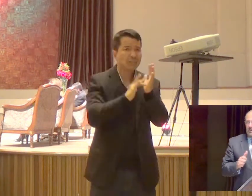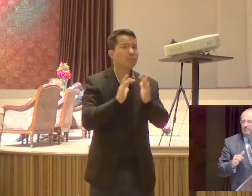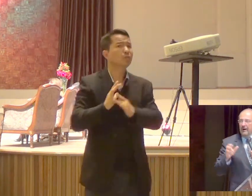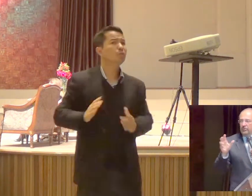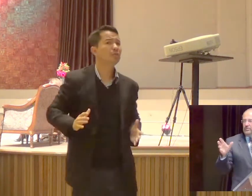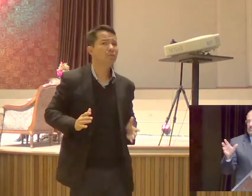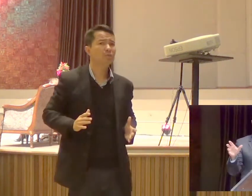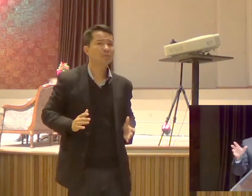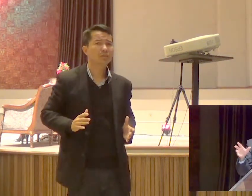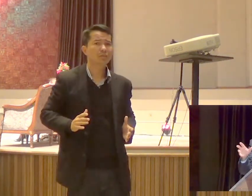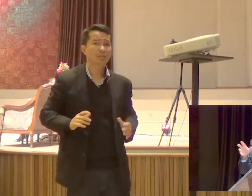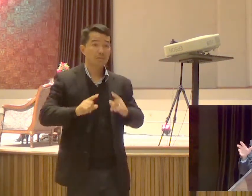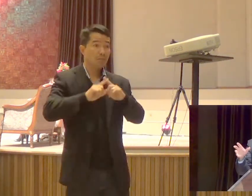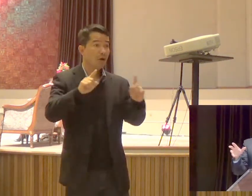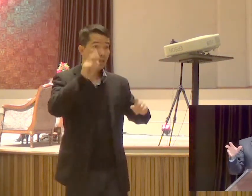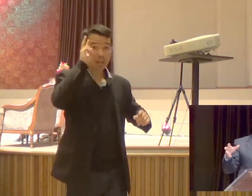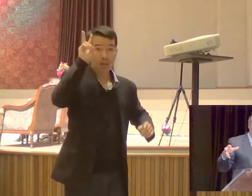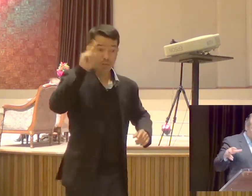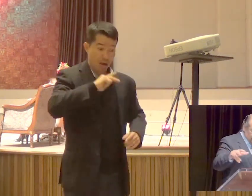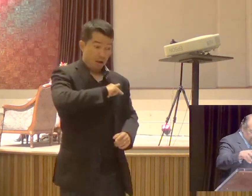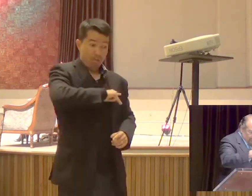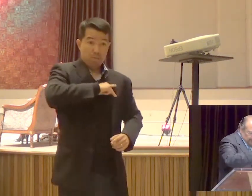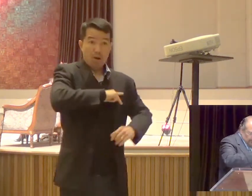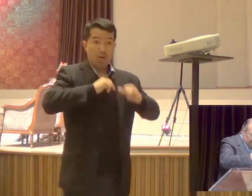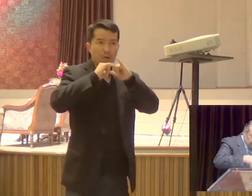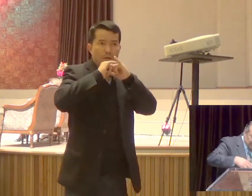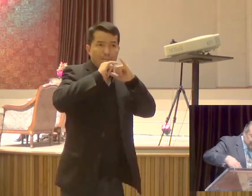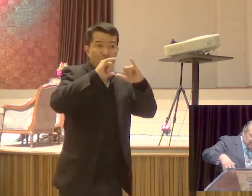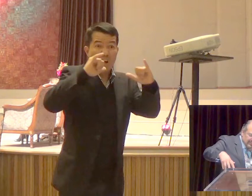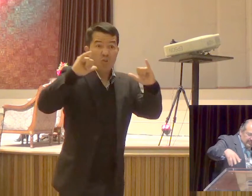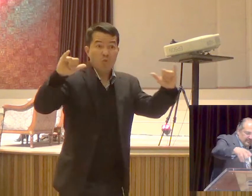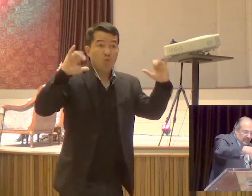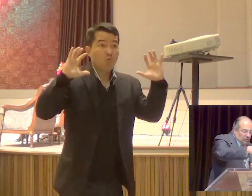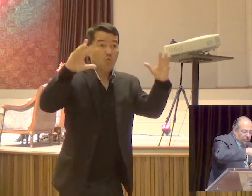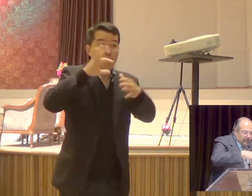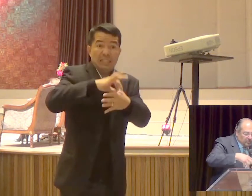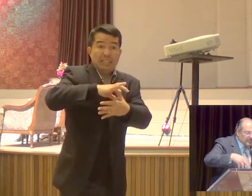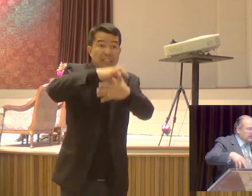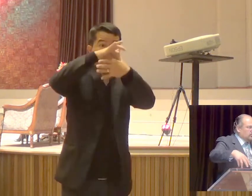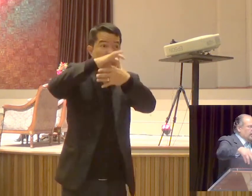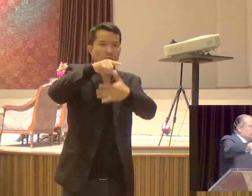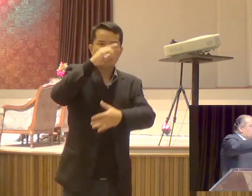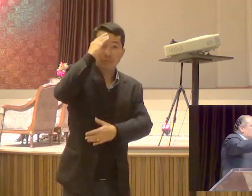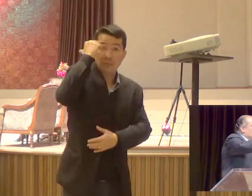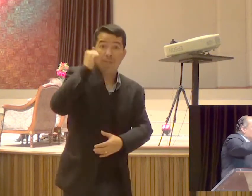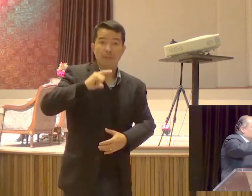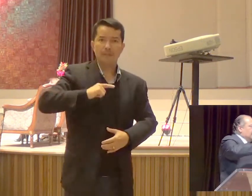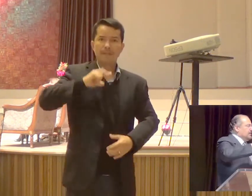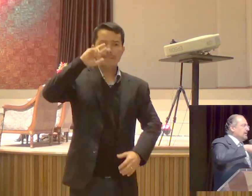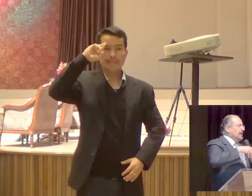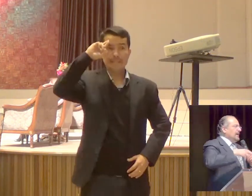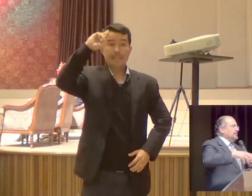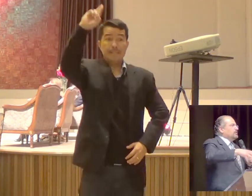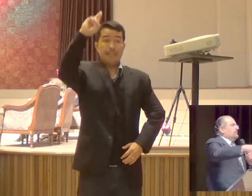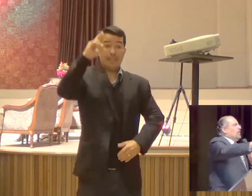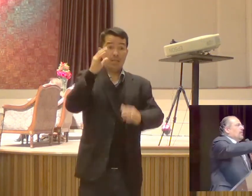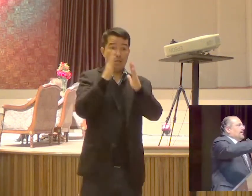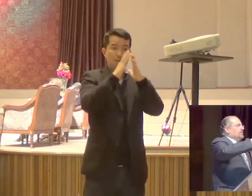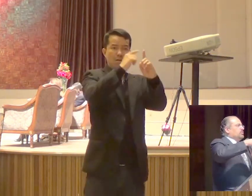Paulo disse para aqueles líderes Ele estava Ele havia chamado aqueles líderes Eram os presbíteros da igreja Os anciãos da igreja Ele chamou aqueles